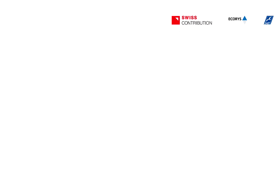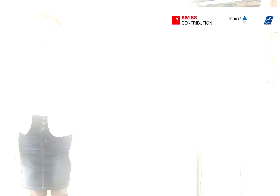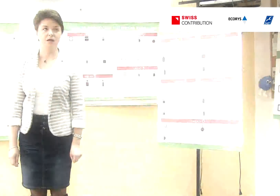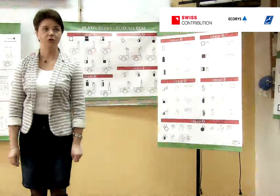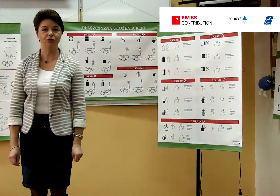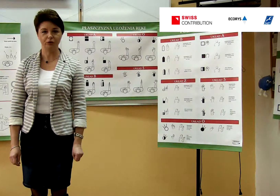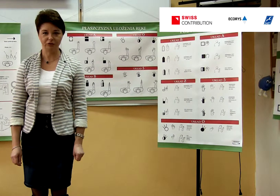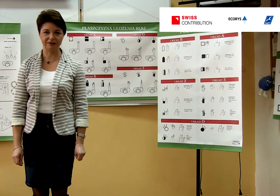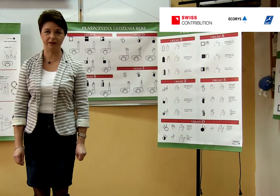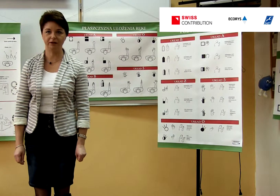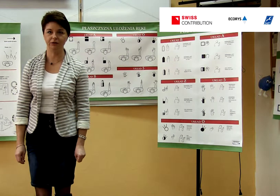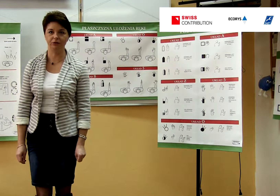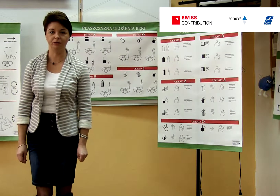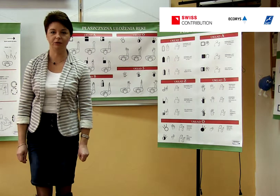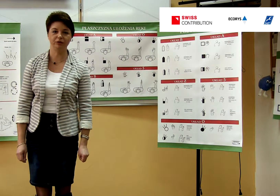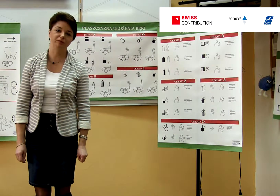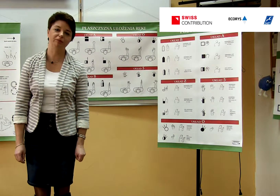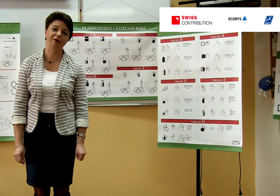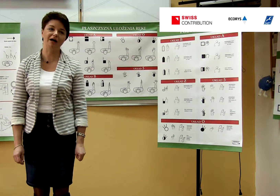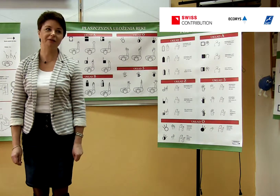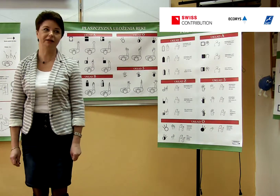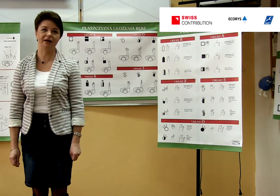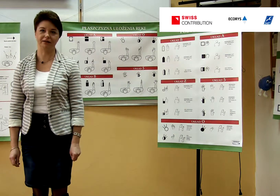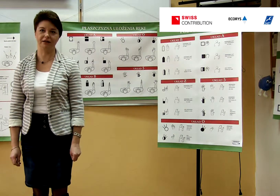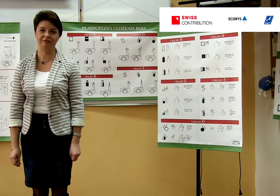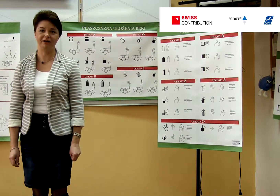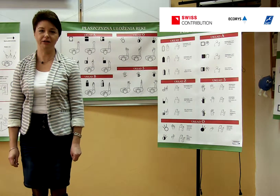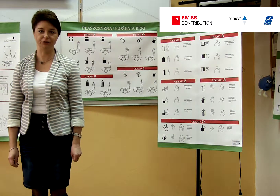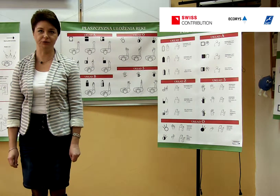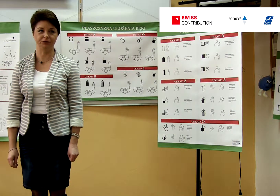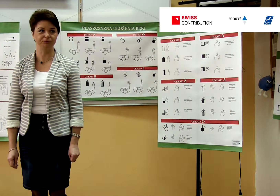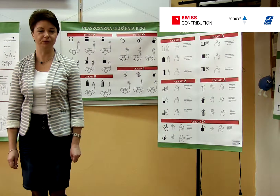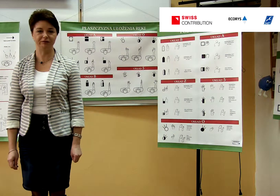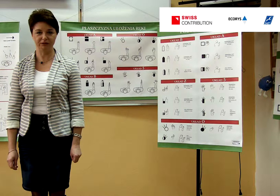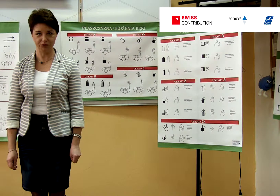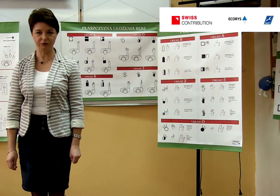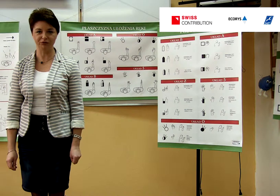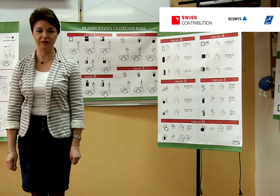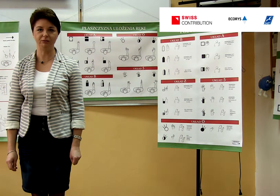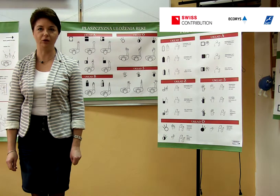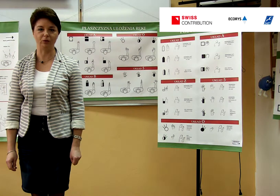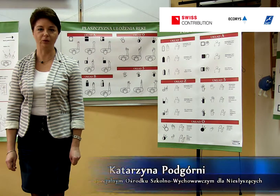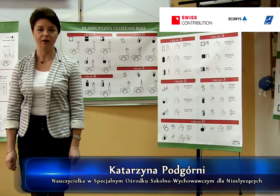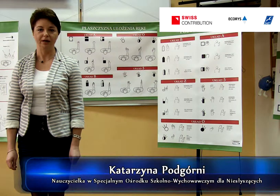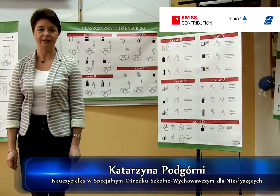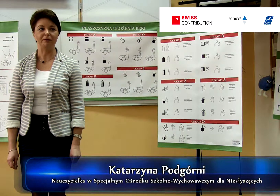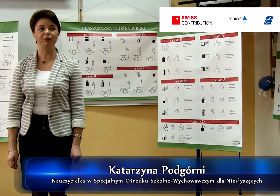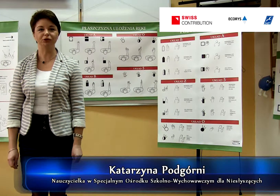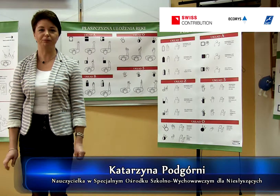Twórcą SignWritingu była Amerykanka Valerie Syton, która w 1974 roku dla potrzeb